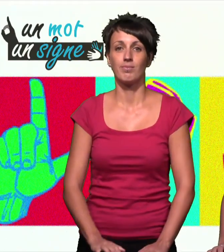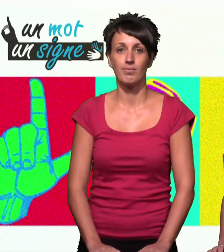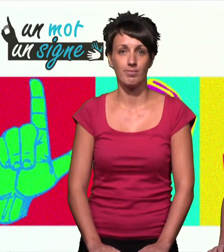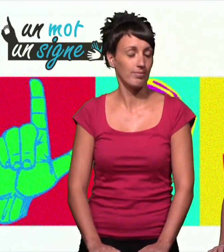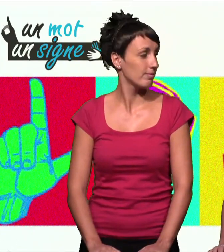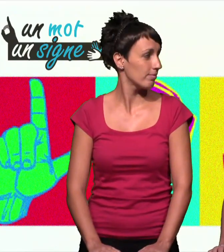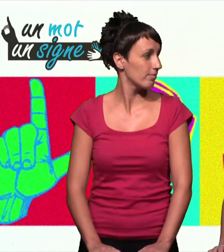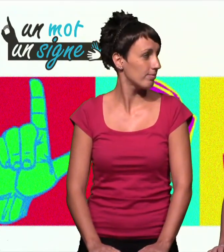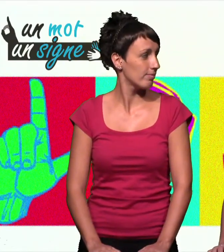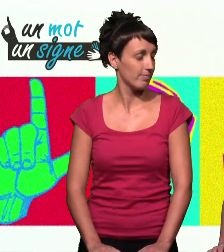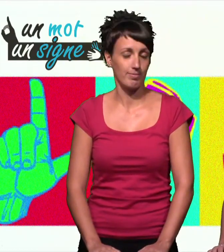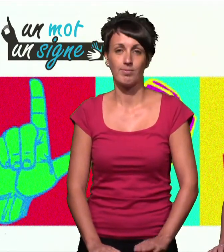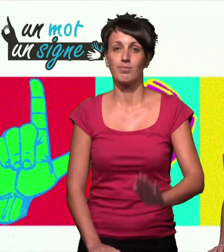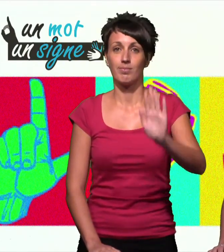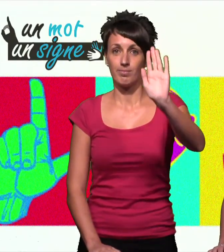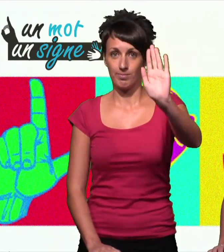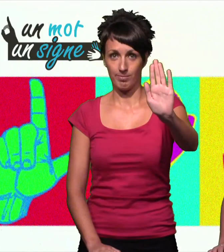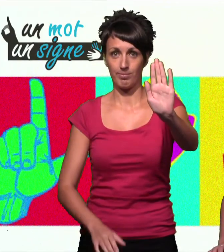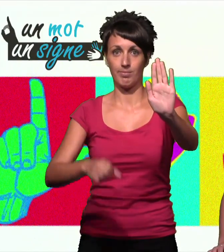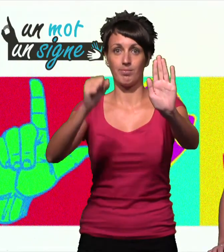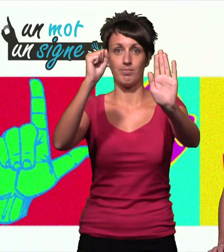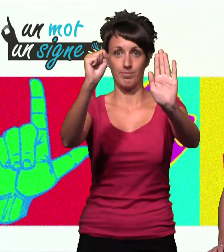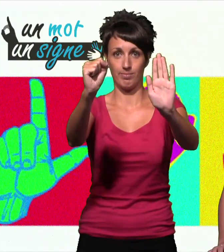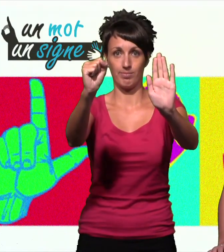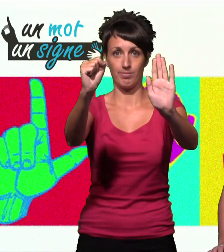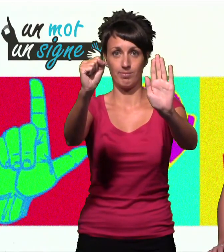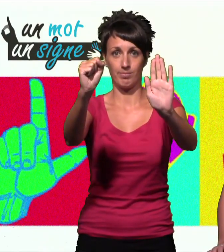Est-ce que tu peux me montrer les configurations de tes mains s'il te plaît ?